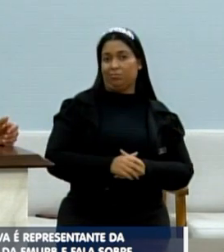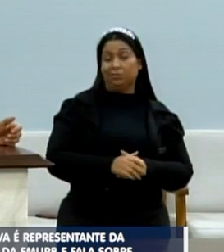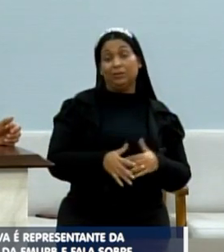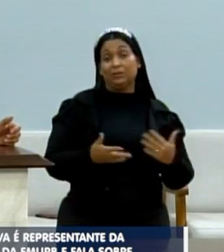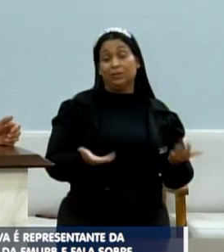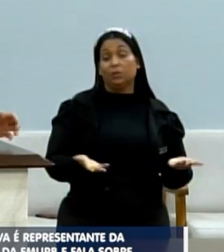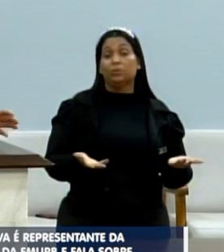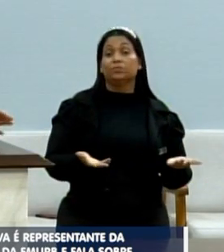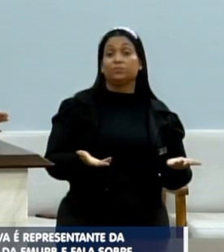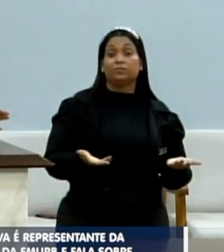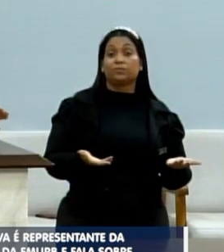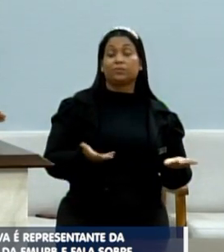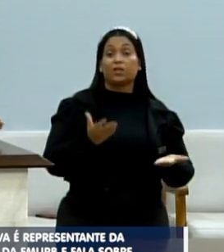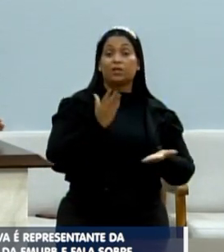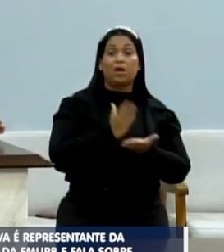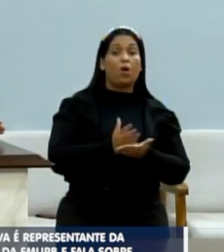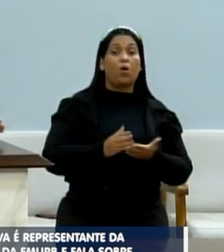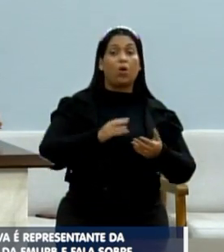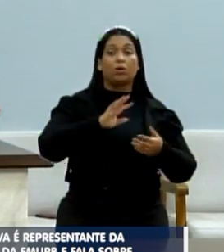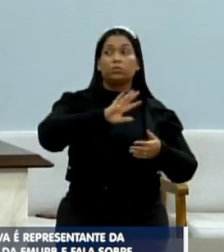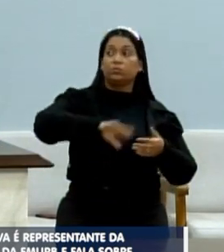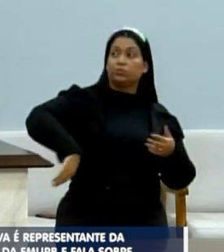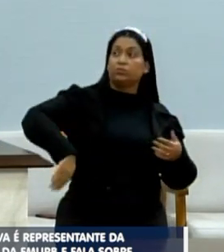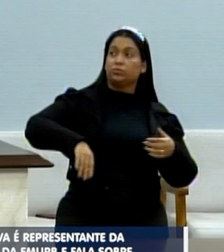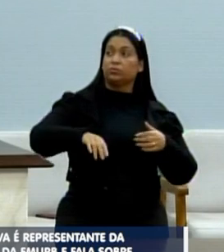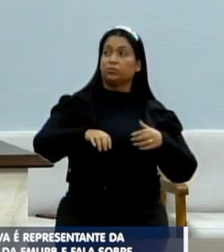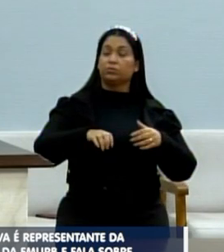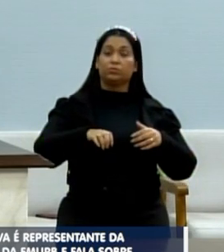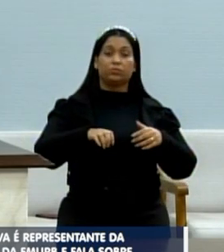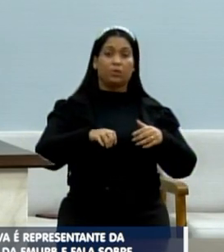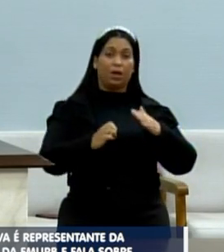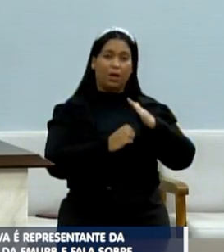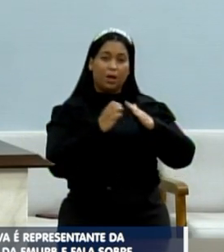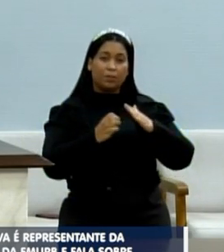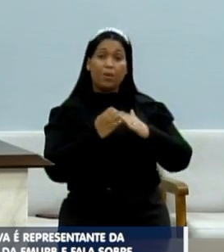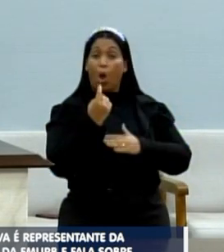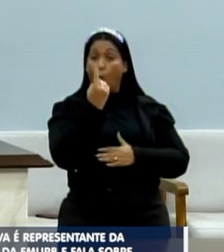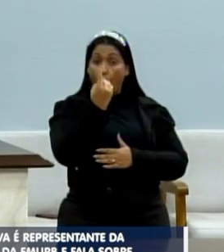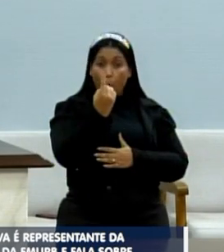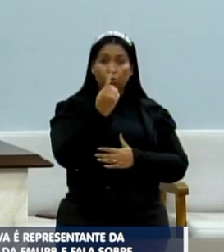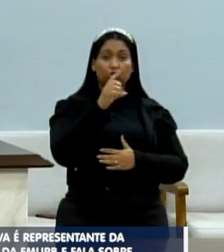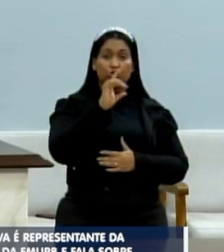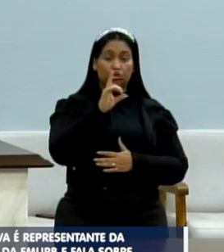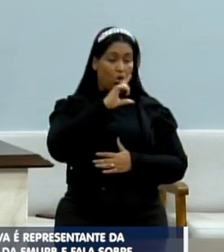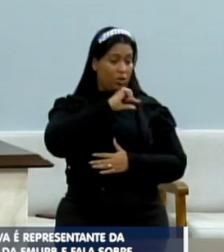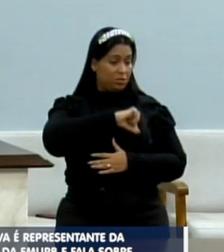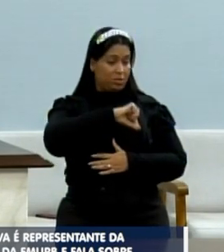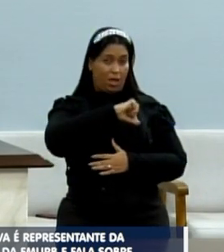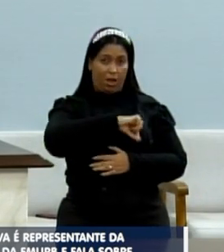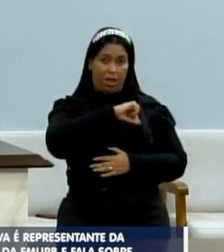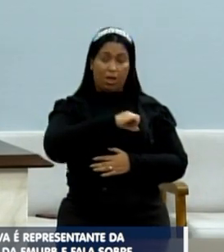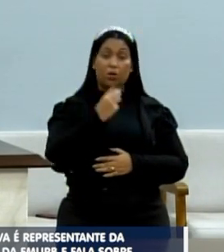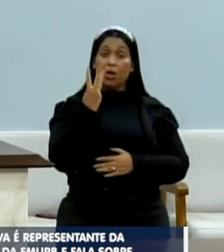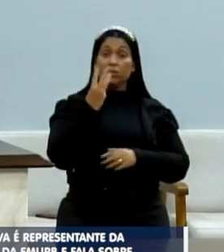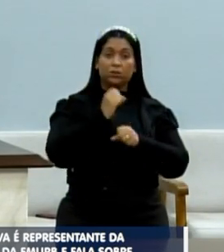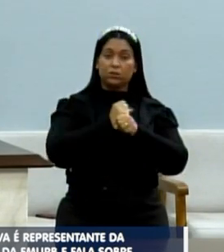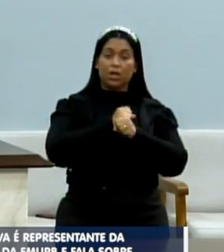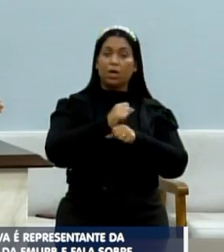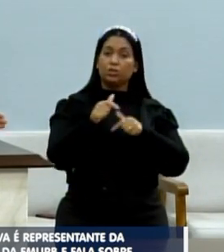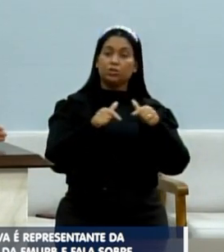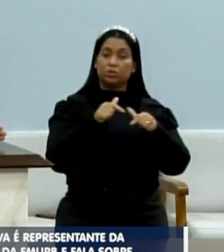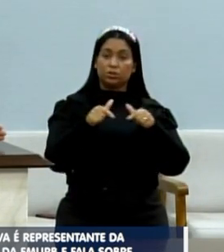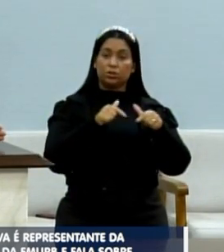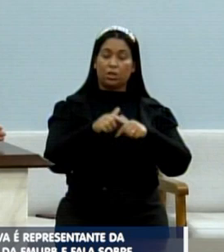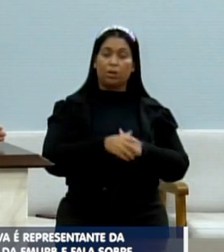então automaticamente eles são desligados da empresa apenas com salário base, um salário mínimo, depois de 30 anos de serviço,